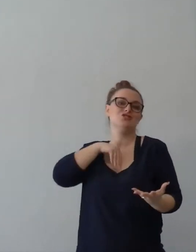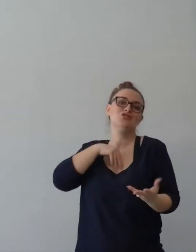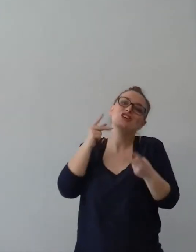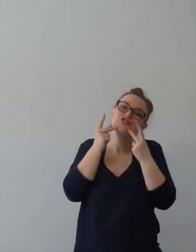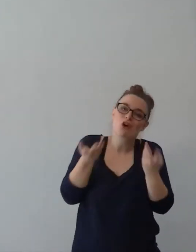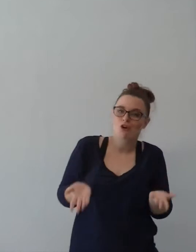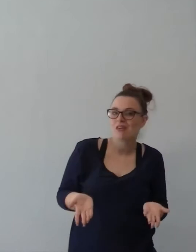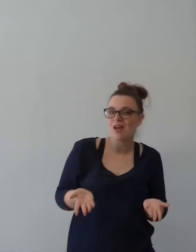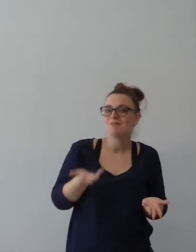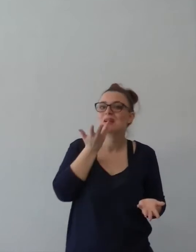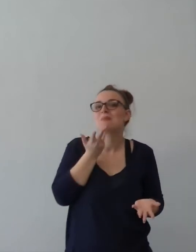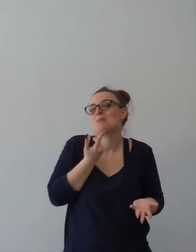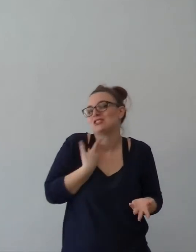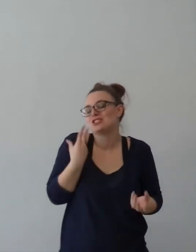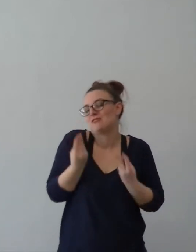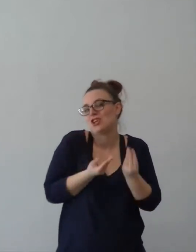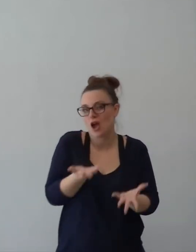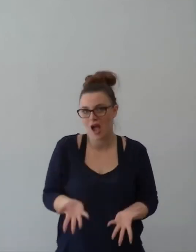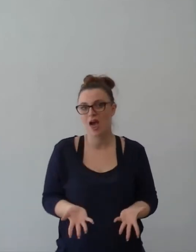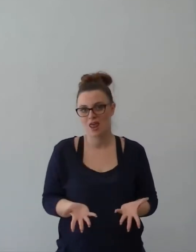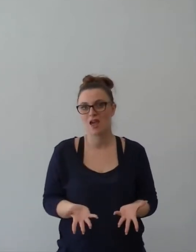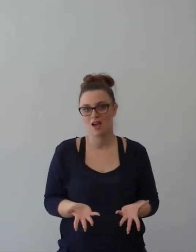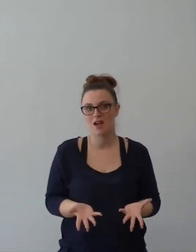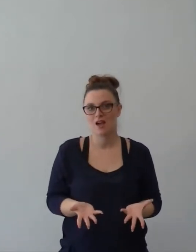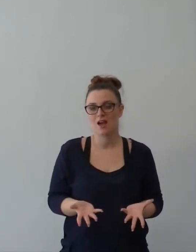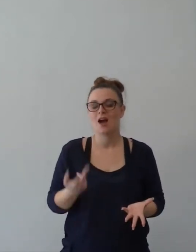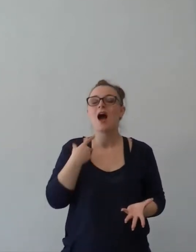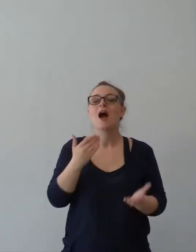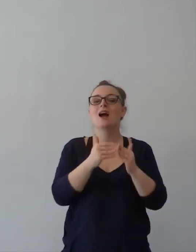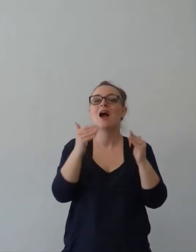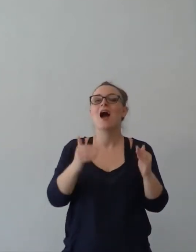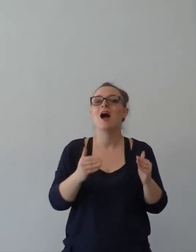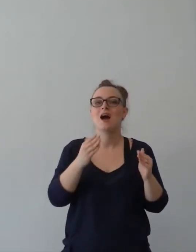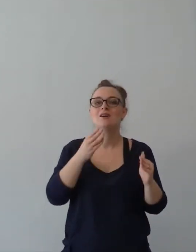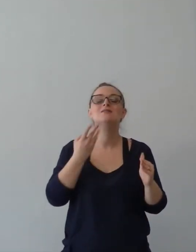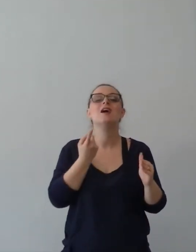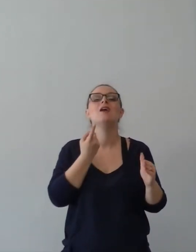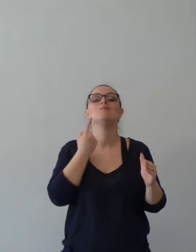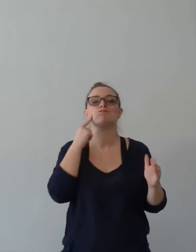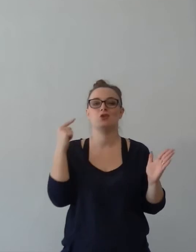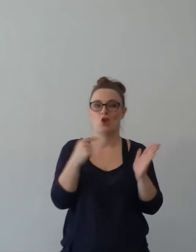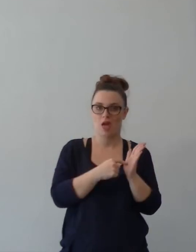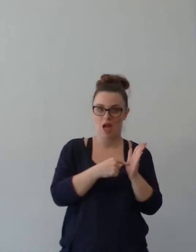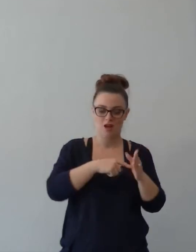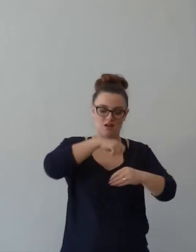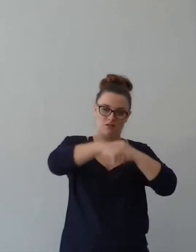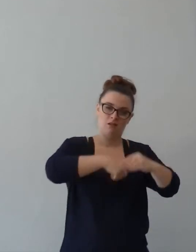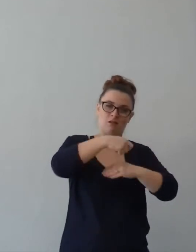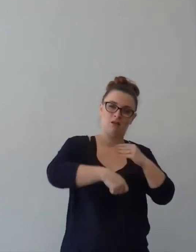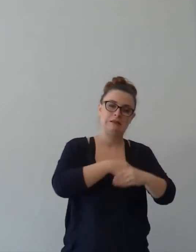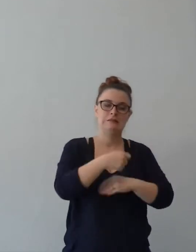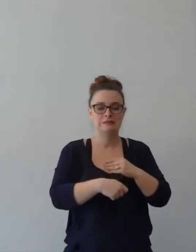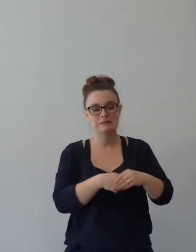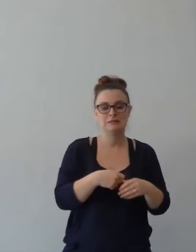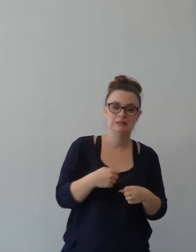c'era gioia. Anche se tornavo a casa con le mani fasciate e con i dolori per cui non ero